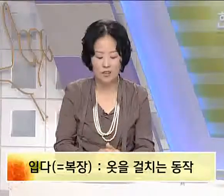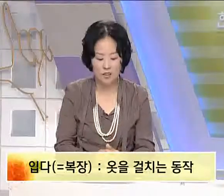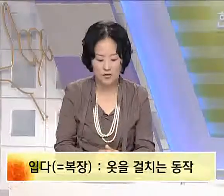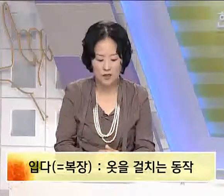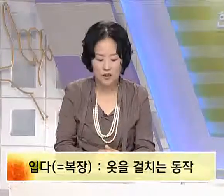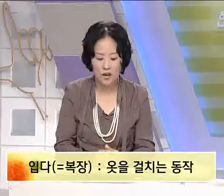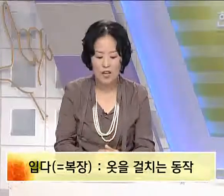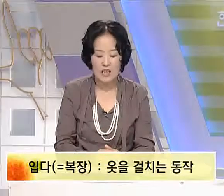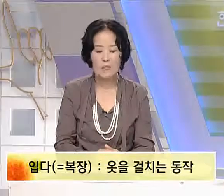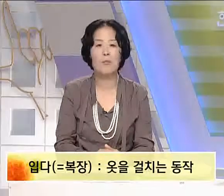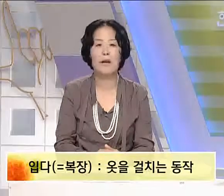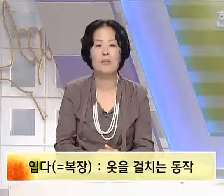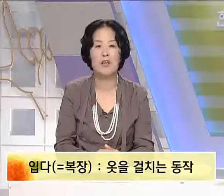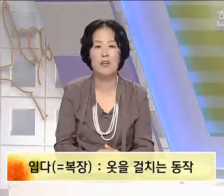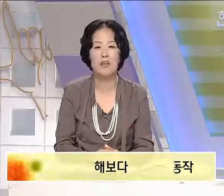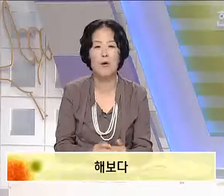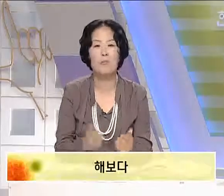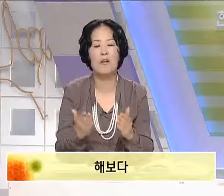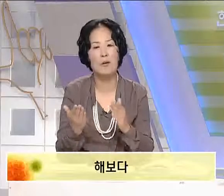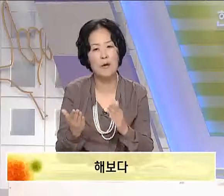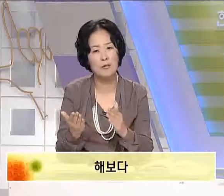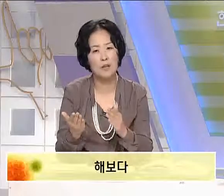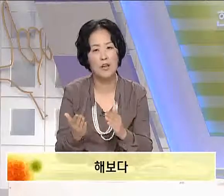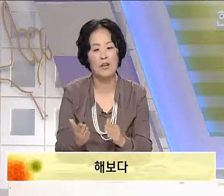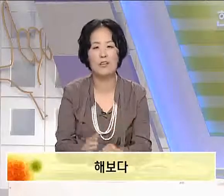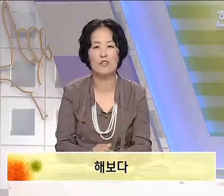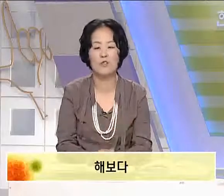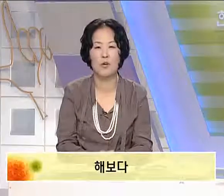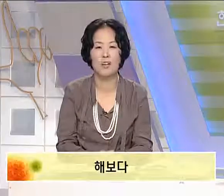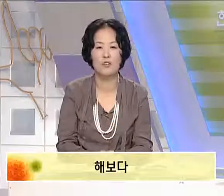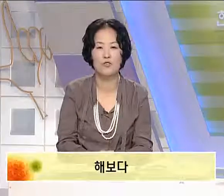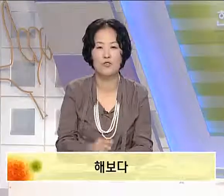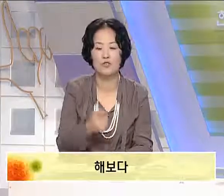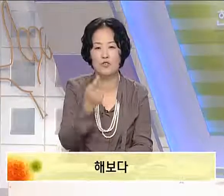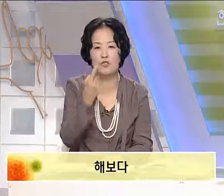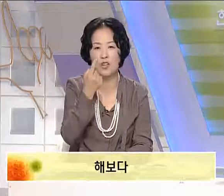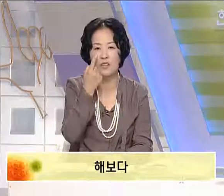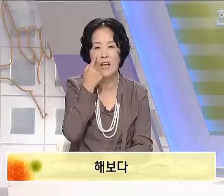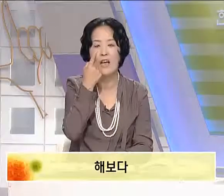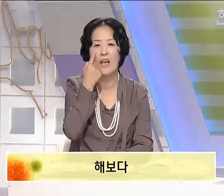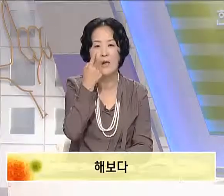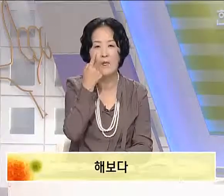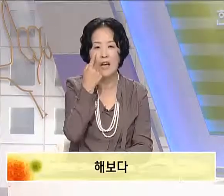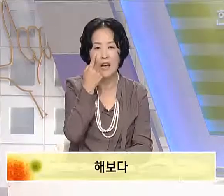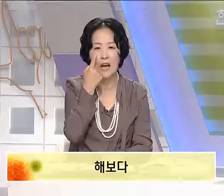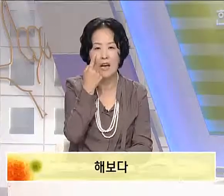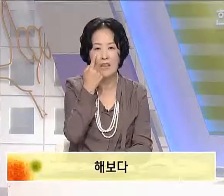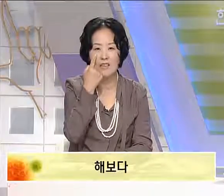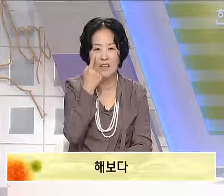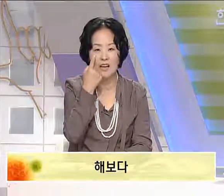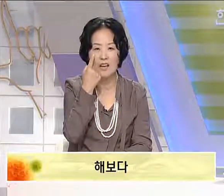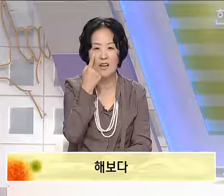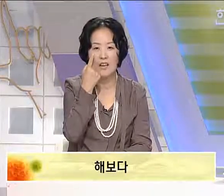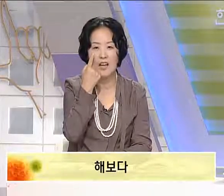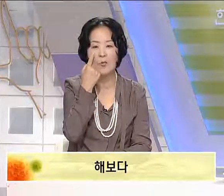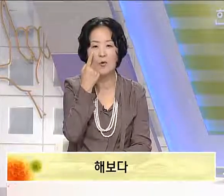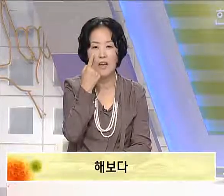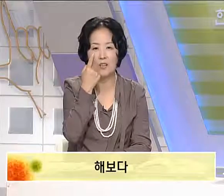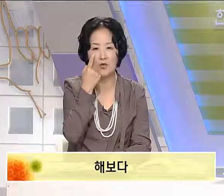되겠고요. 입어봐도 되나요? 뭐 뭐 해봐도 되나요? 할 때 저희 농아인들이 쓰는 수화는 해보다. 자, 해보다라는